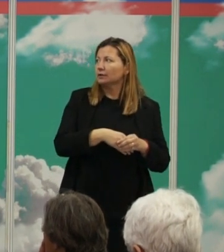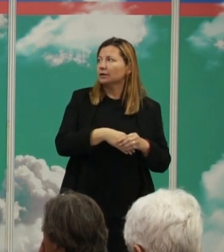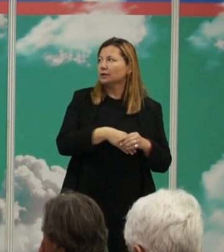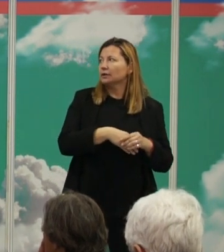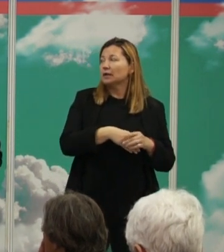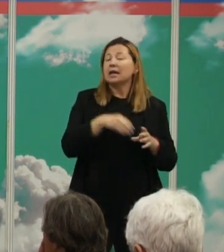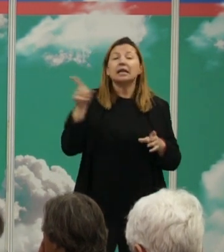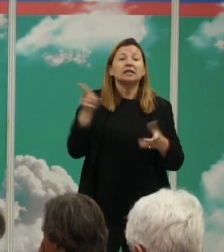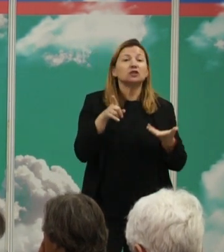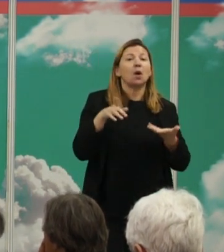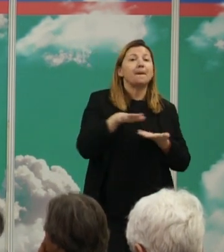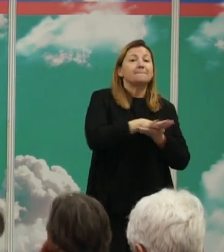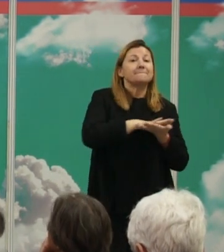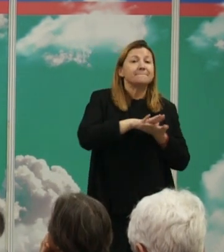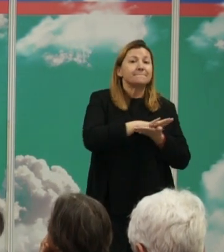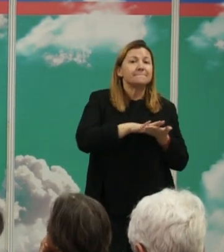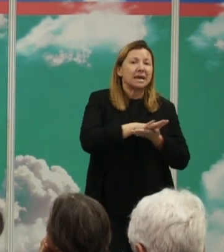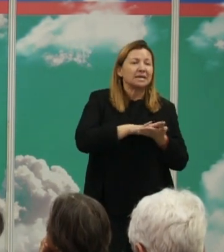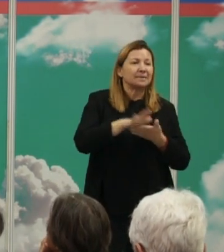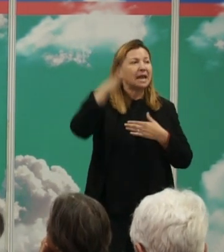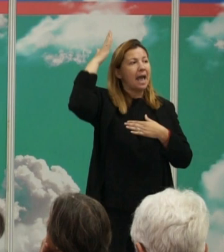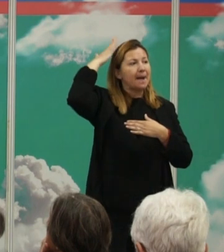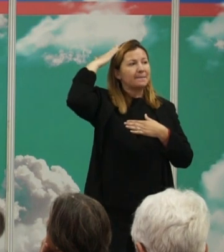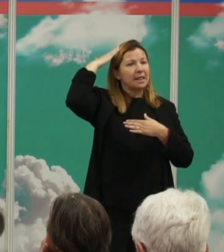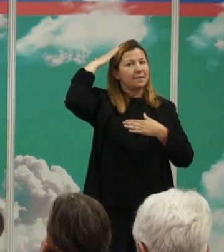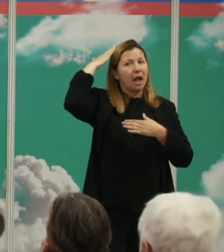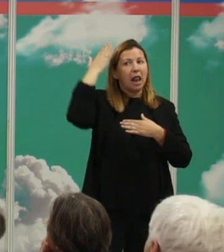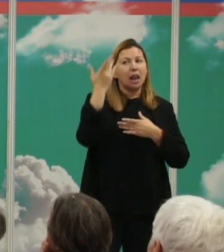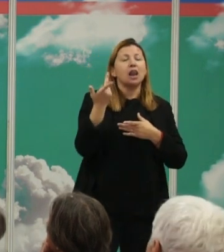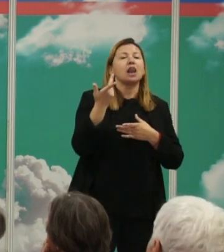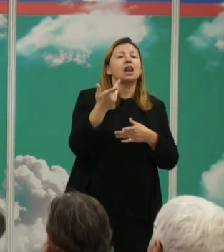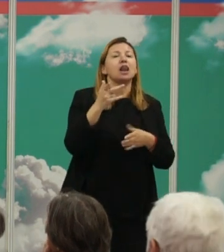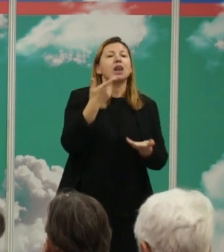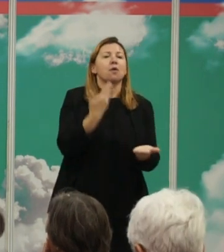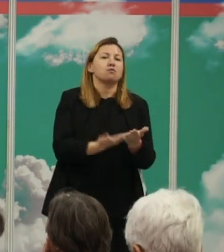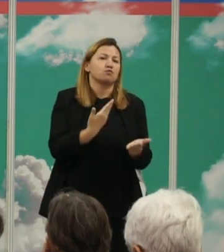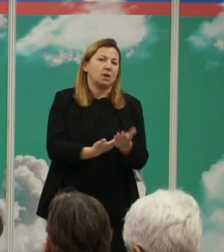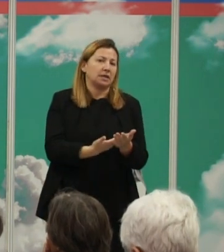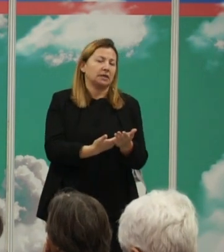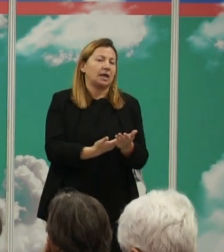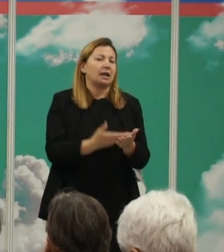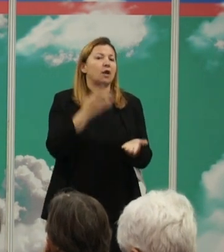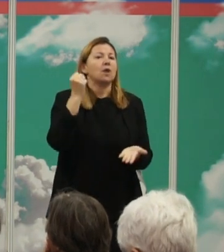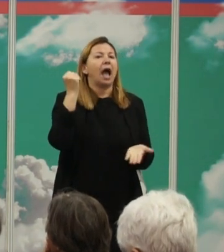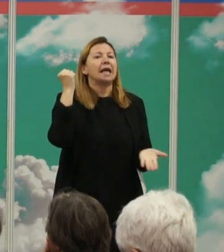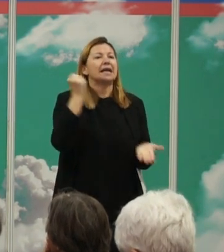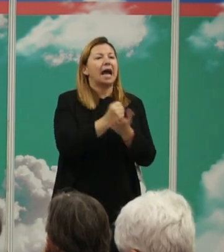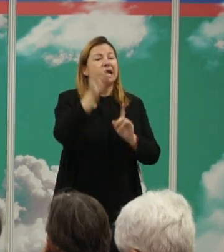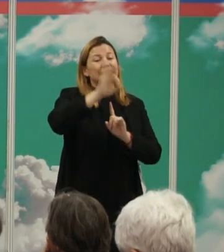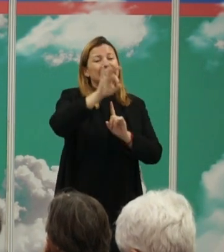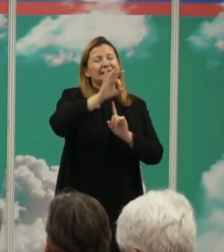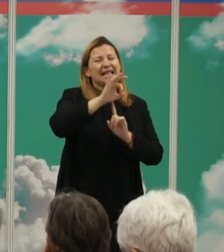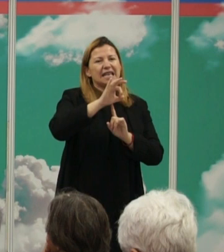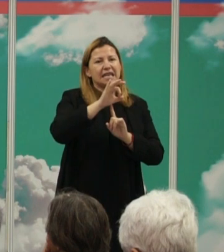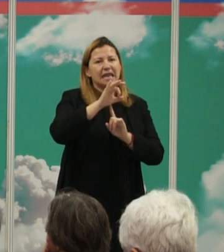básicamente la principal muestra de que aquí hay una señal filogenética esto lo que nos está diciendo es que dos